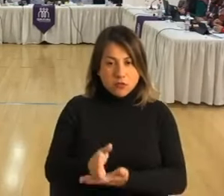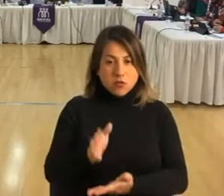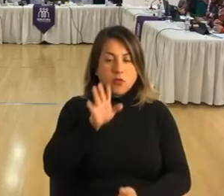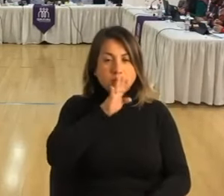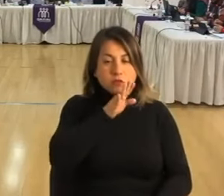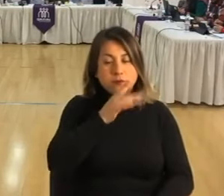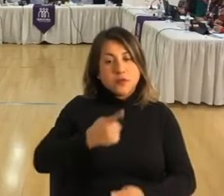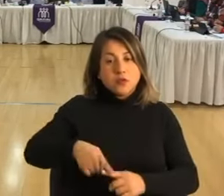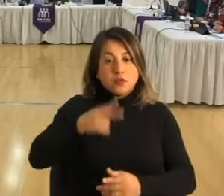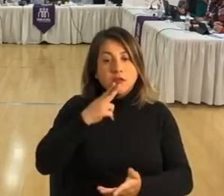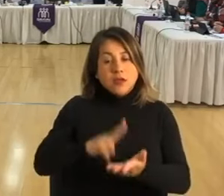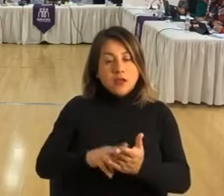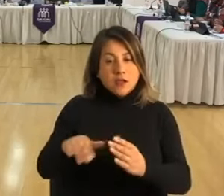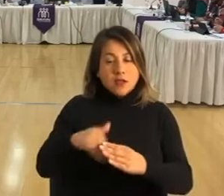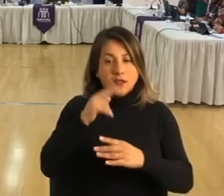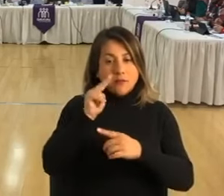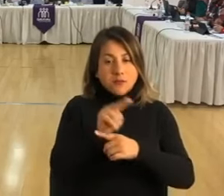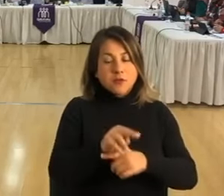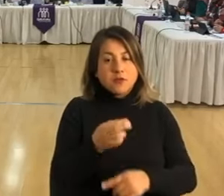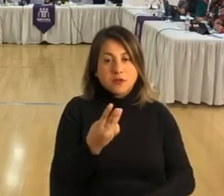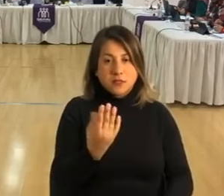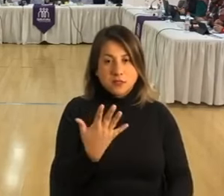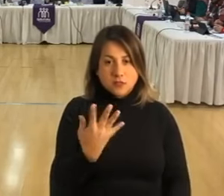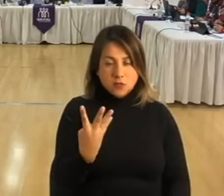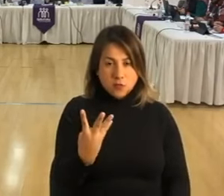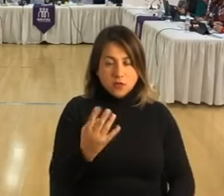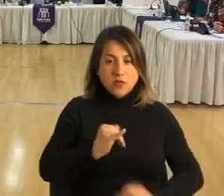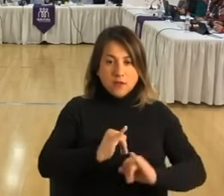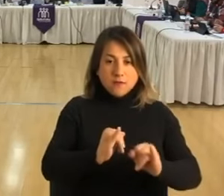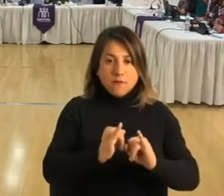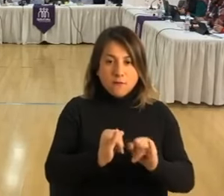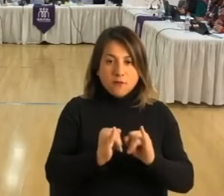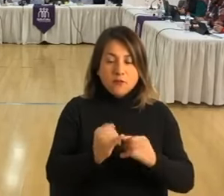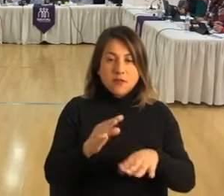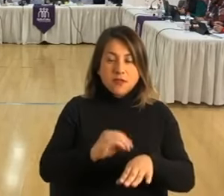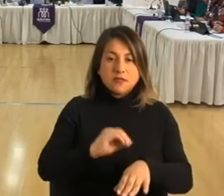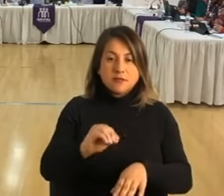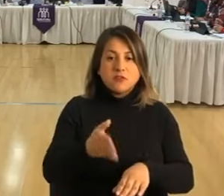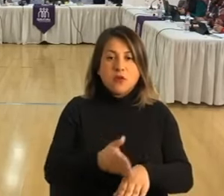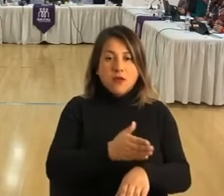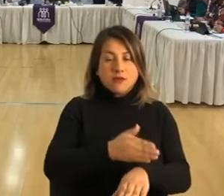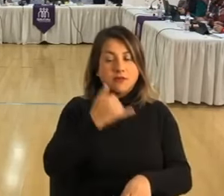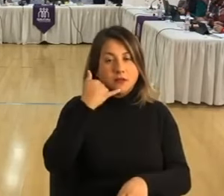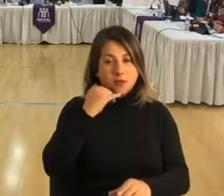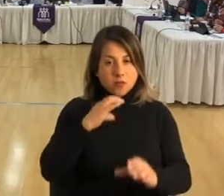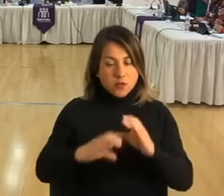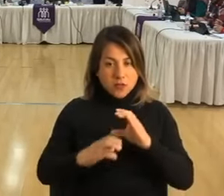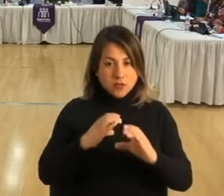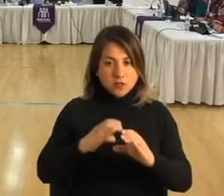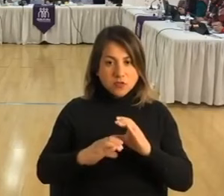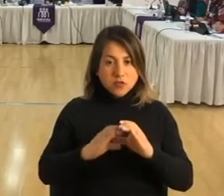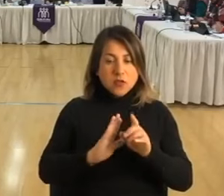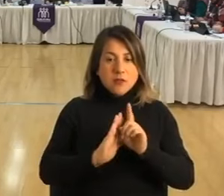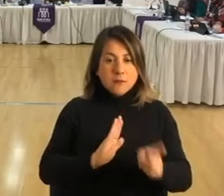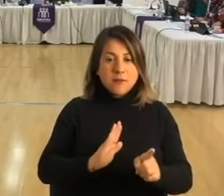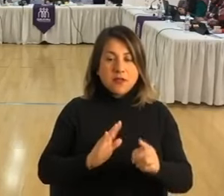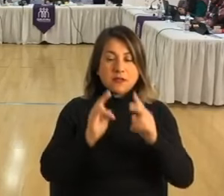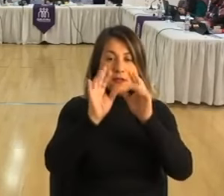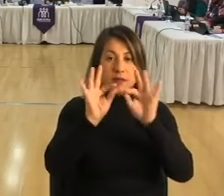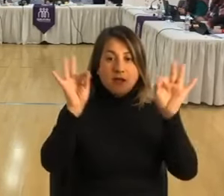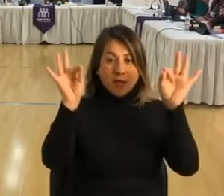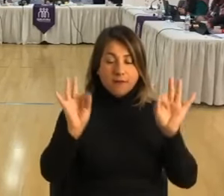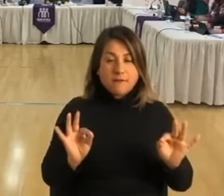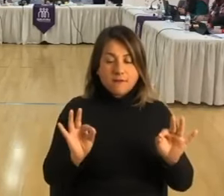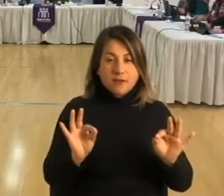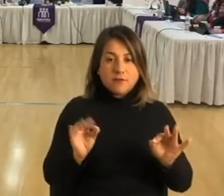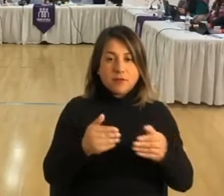Un oficio de la dirección de inspección número 3.5.4, informe que se notificó a empresas de telecomunicaciones el ordenamiento de cable ubicado